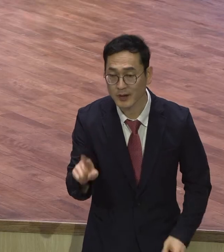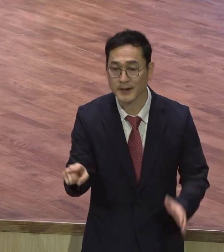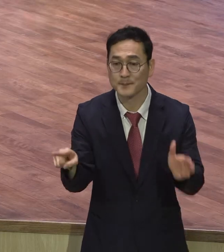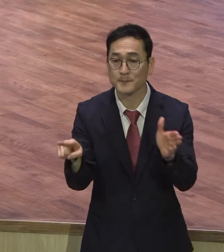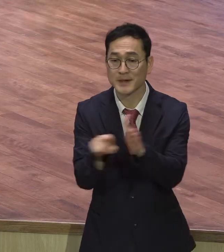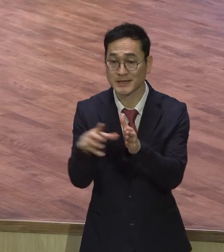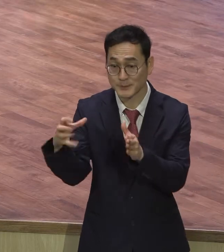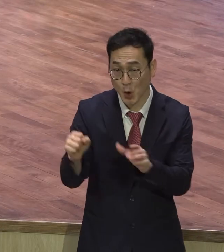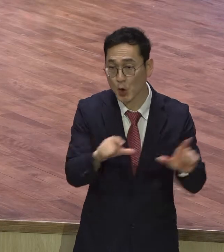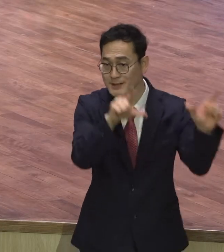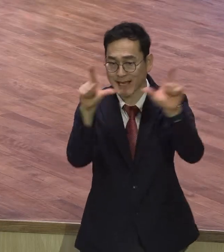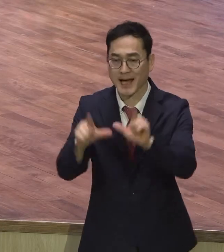살아라.